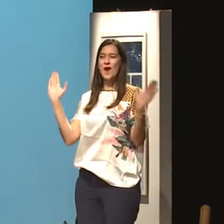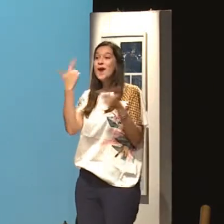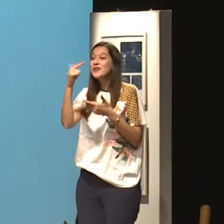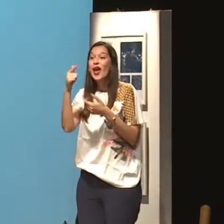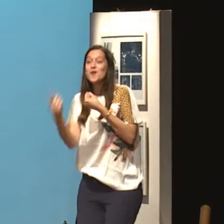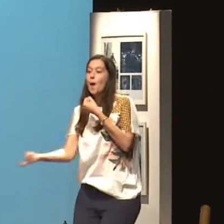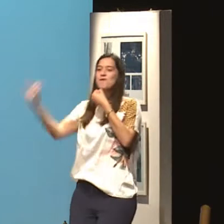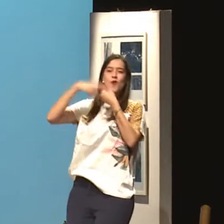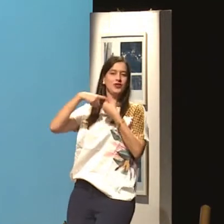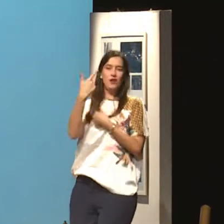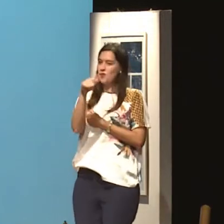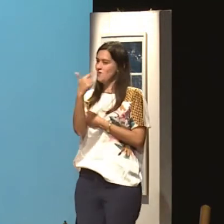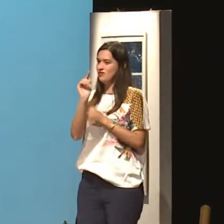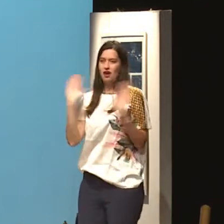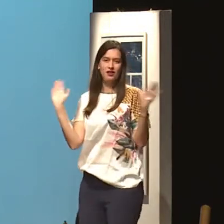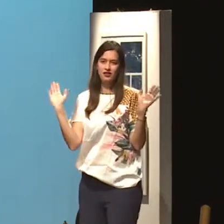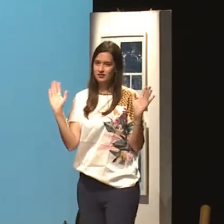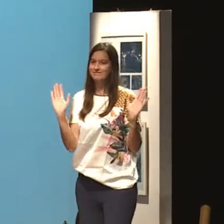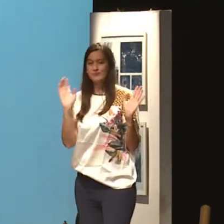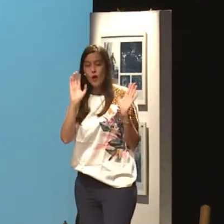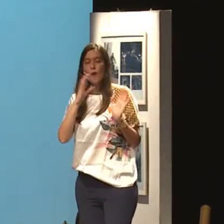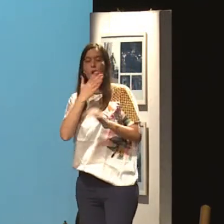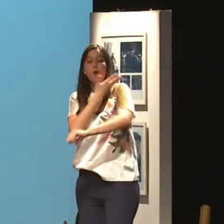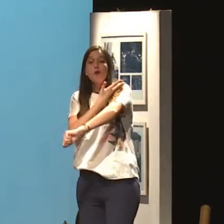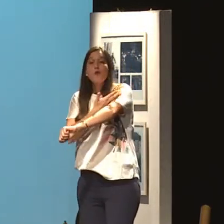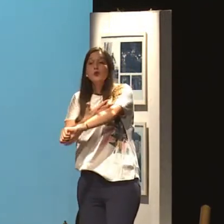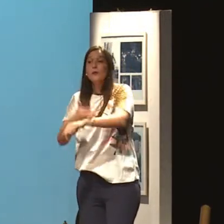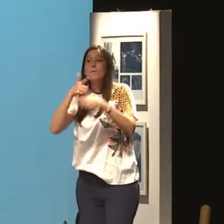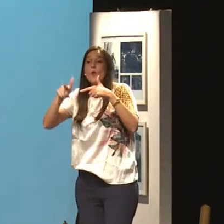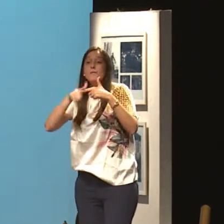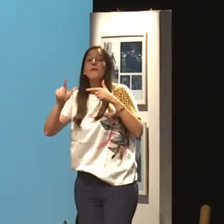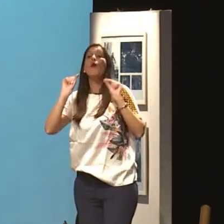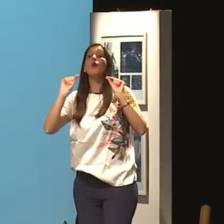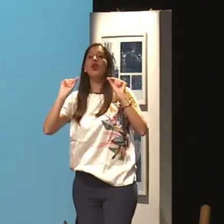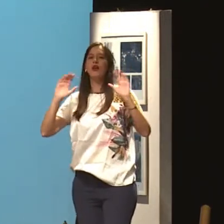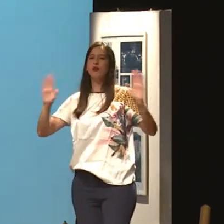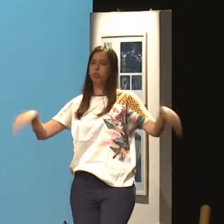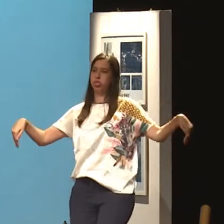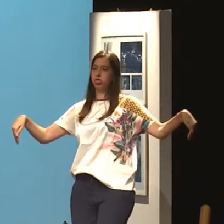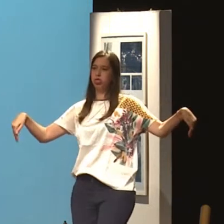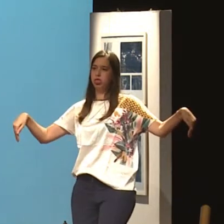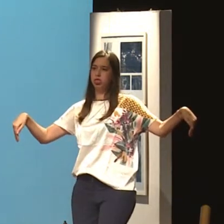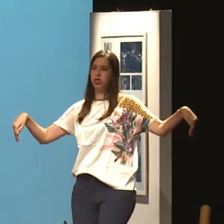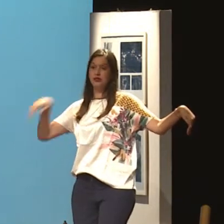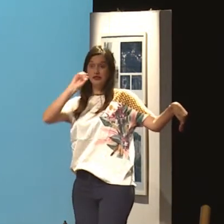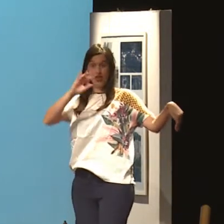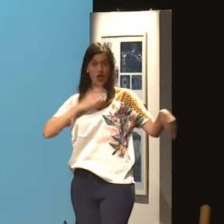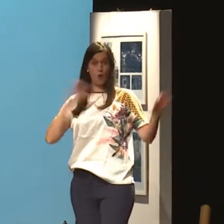outra que é mais chique ainda. E ela não consegue voltar para um padrão mais baixo. Ela não consegue viver num padrão mais baixo do que aquele que ela já experimentou, do que ela já vivenciou.